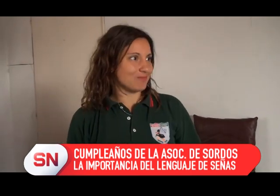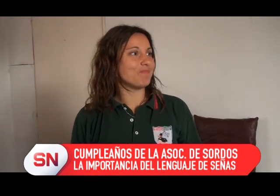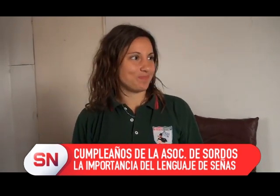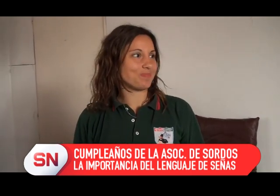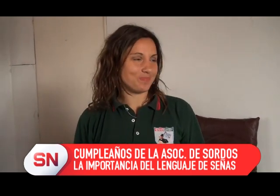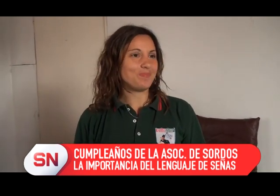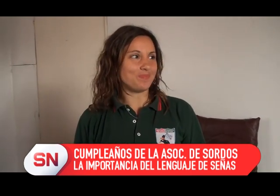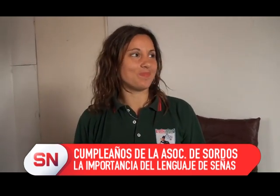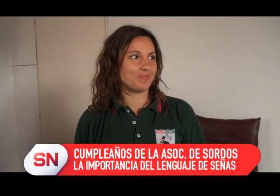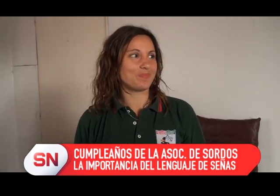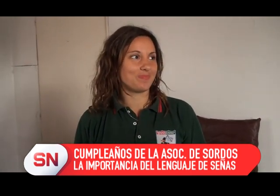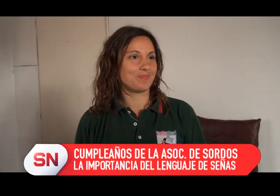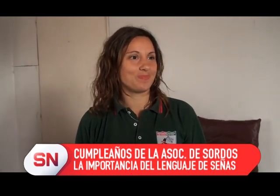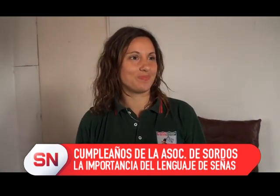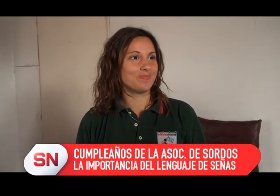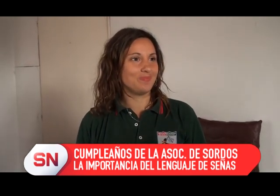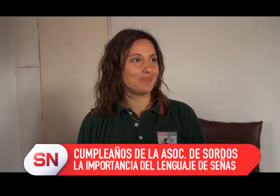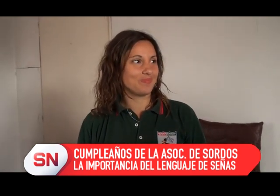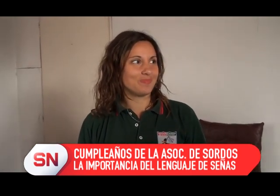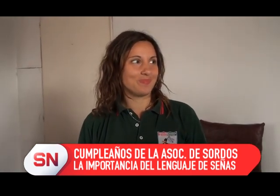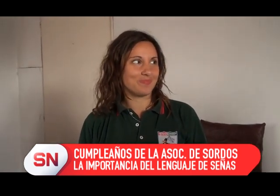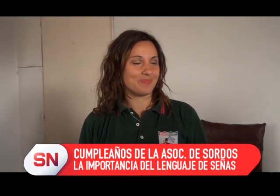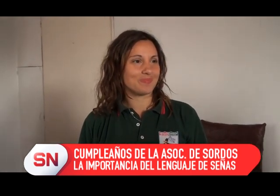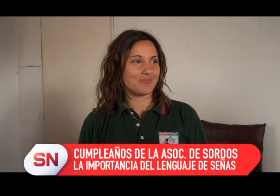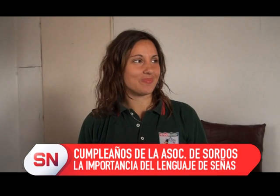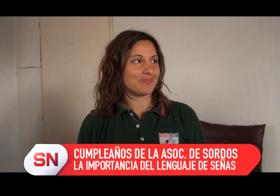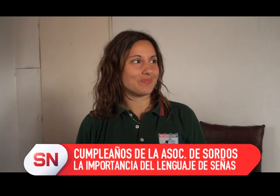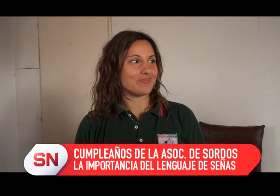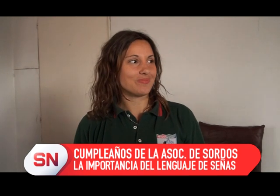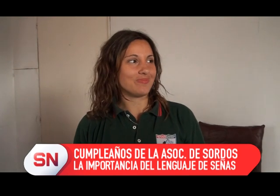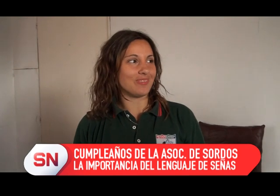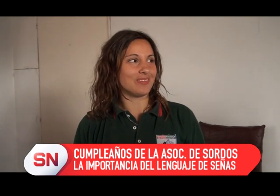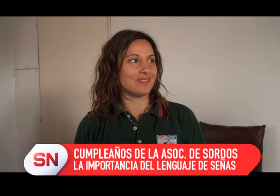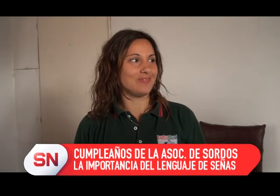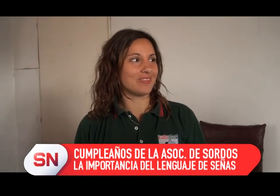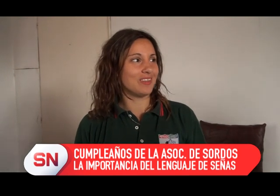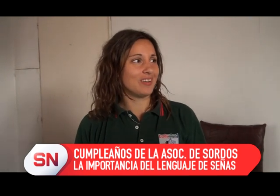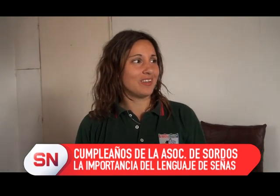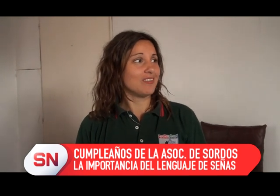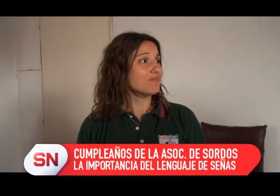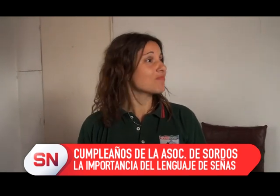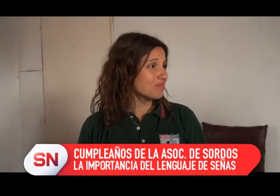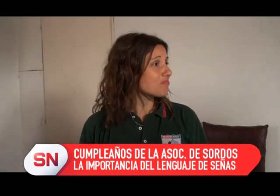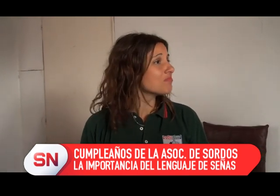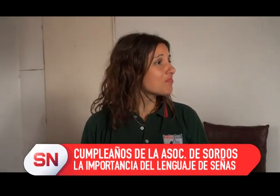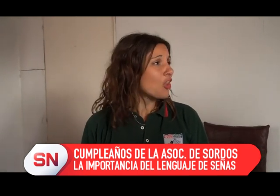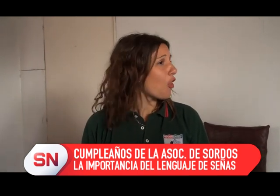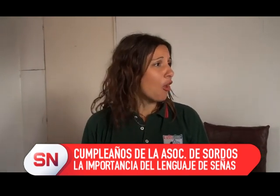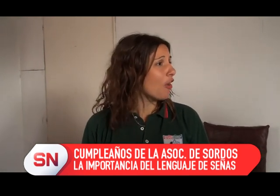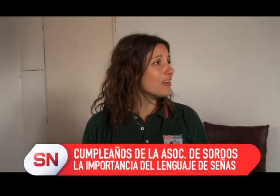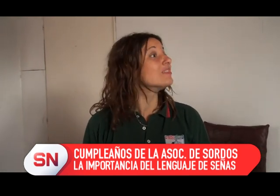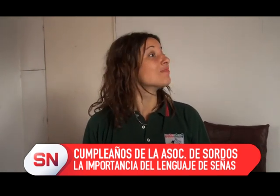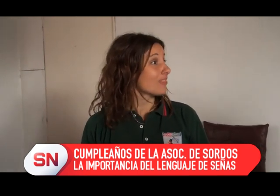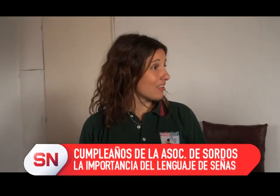totalmente otra cosa diferente. Ah, qué lástima, o sea, qué lástima que no se pueda unificar, ¿no? Y que sea